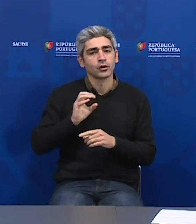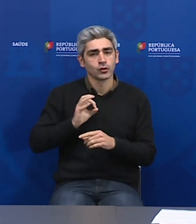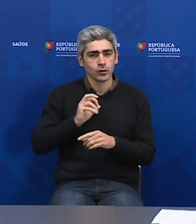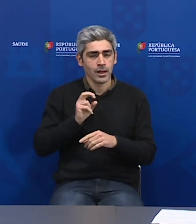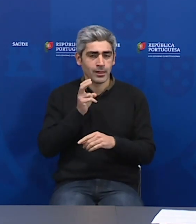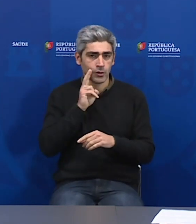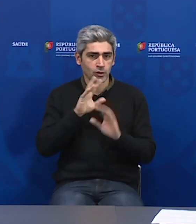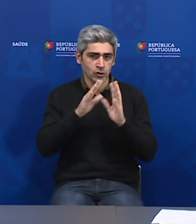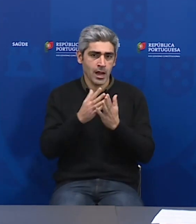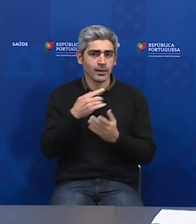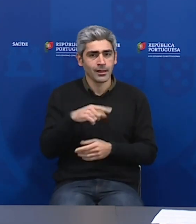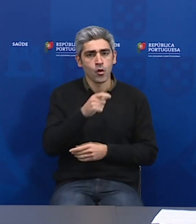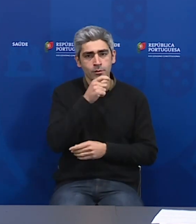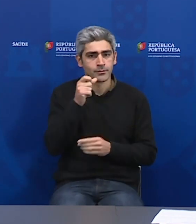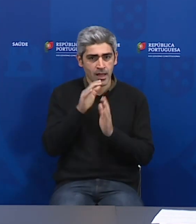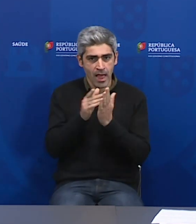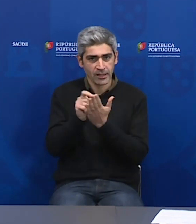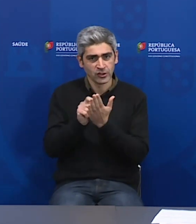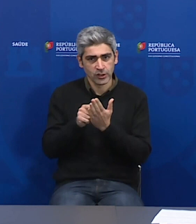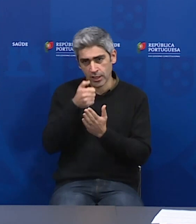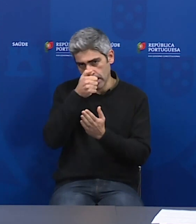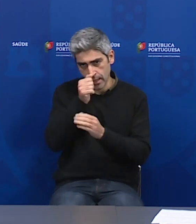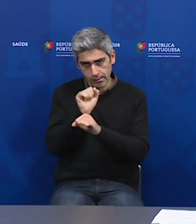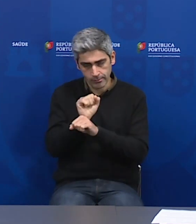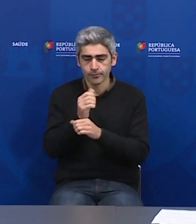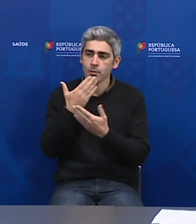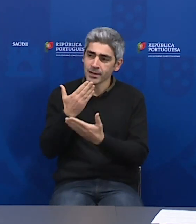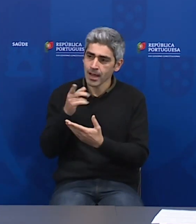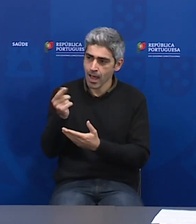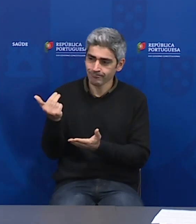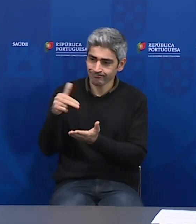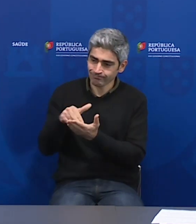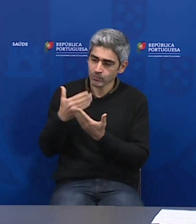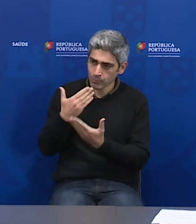diretora-geral. Muito obrigado, senhora subdiretor, pela sua vinda.